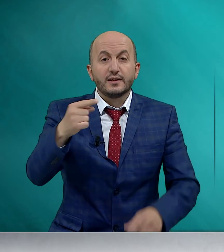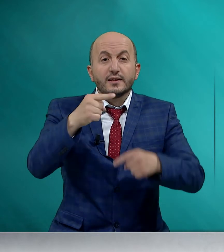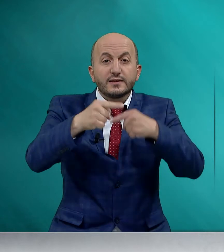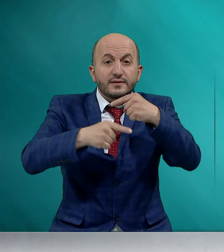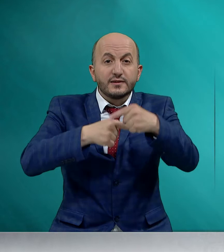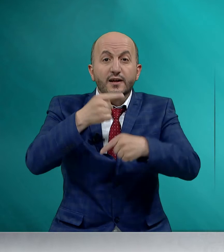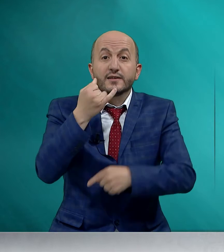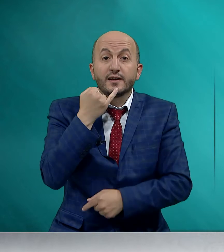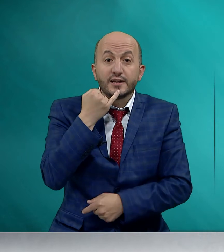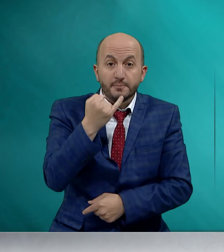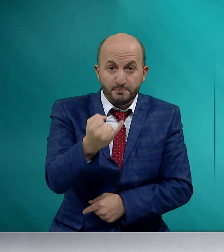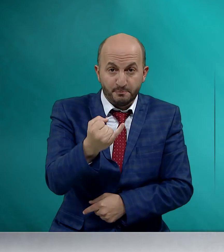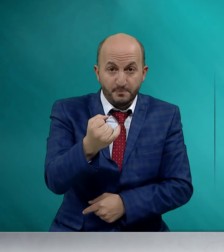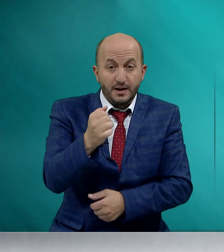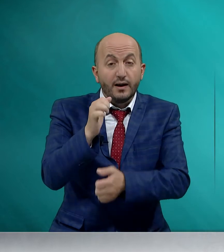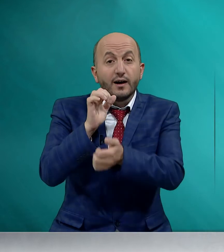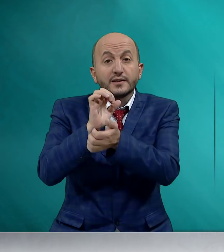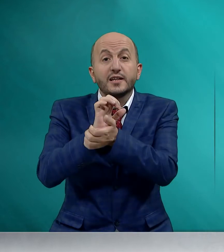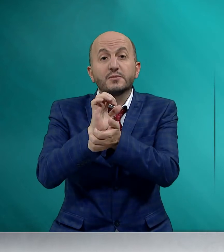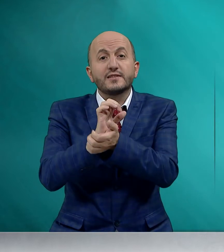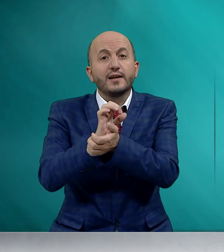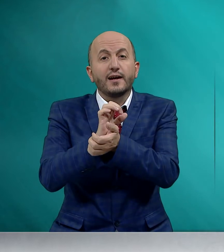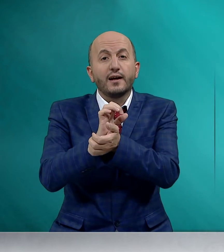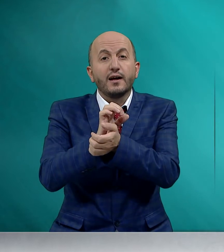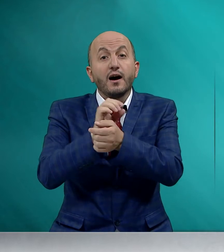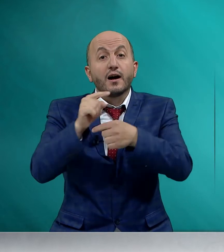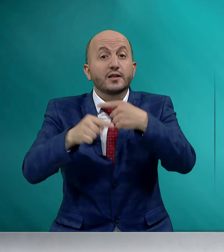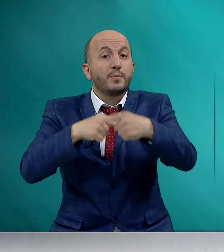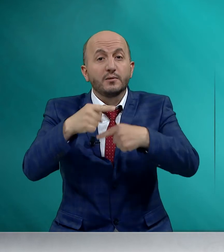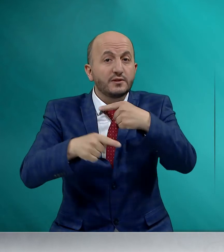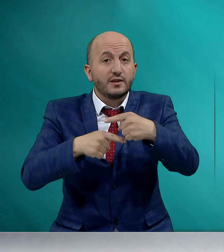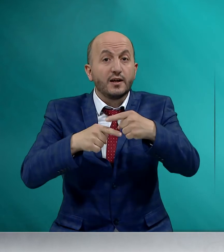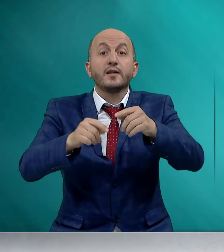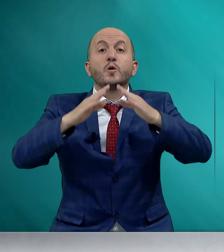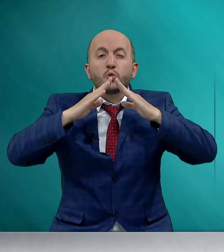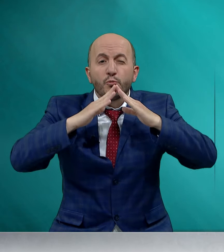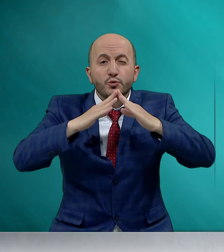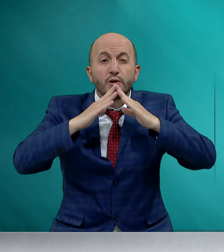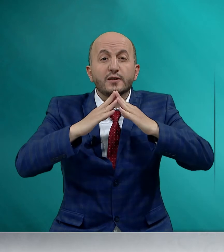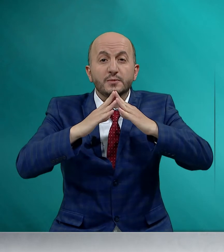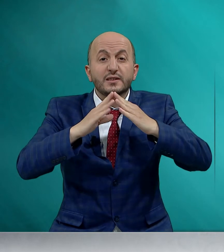Sıla-i Rahim, ailemizle, akrabamızla, komşularımızla